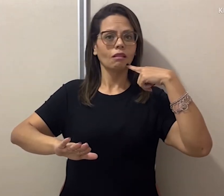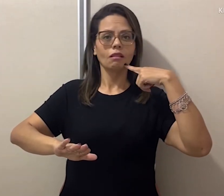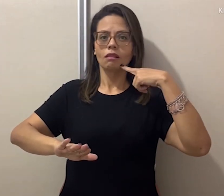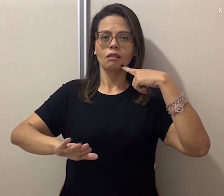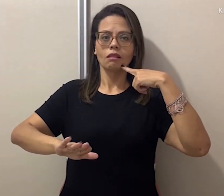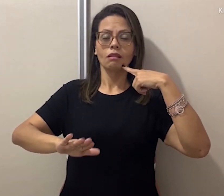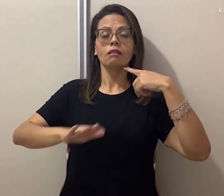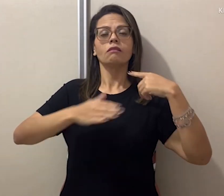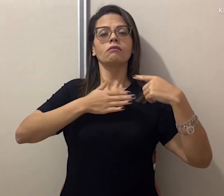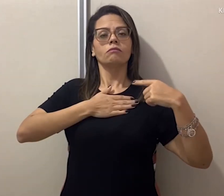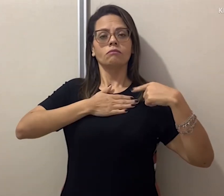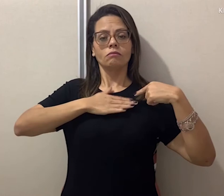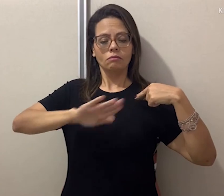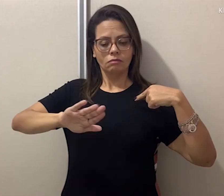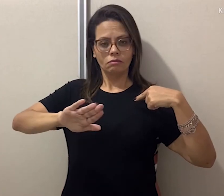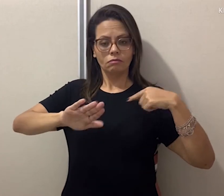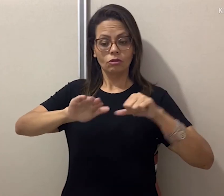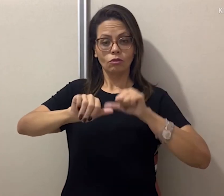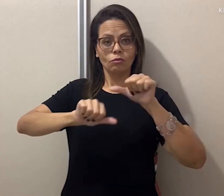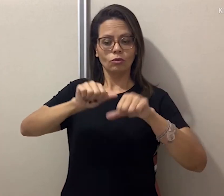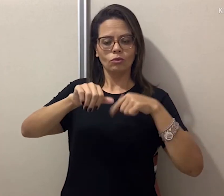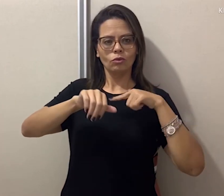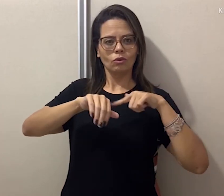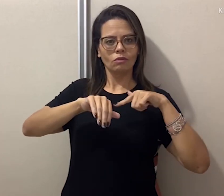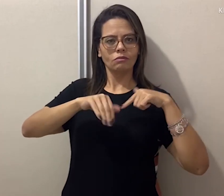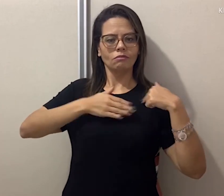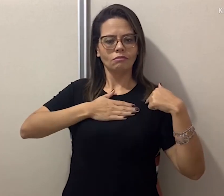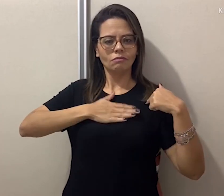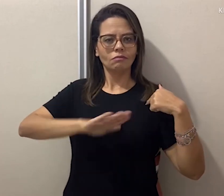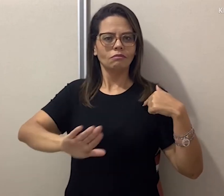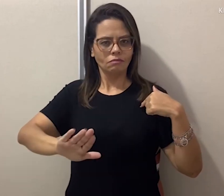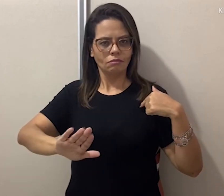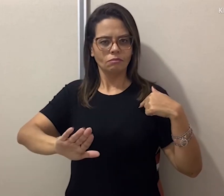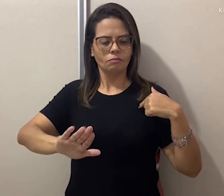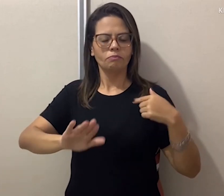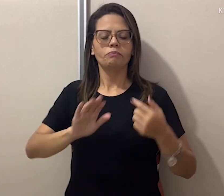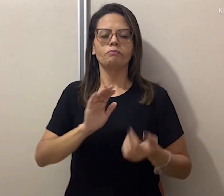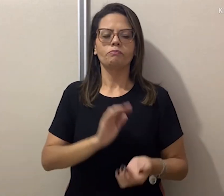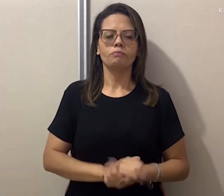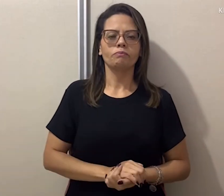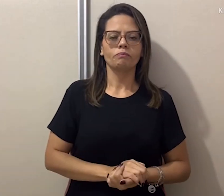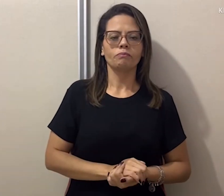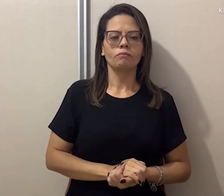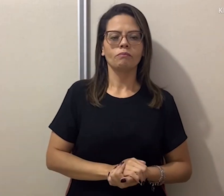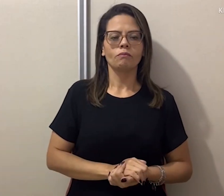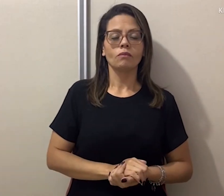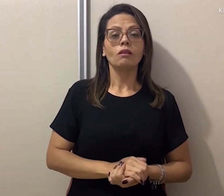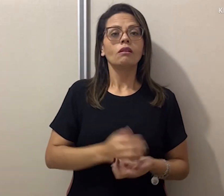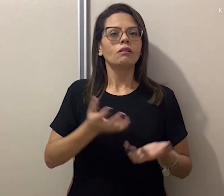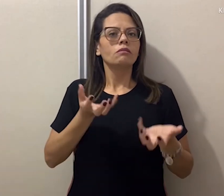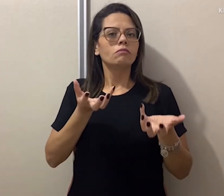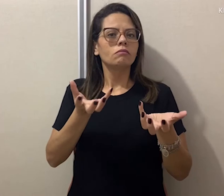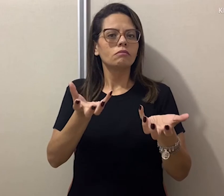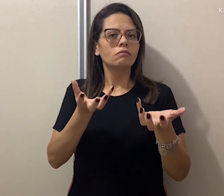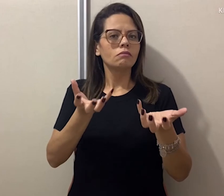viu que sofreu duas alterações? O movimento da cabeça e o sinal mudou aqui, ó, o movimento e a orientação da mão.